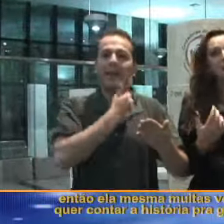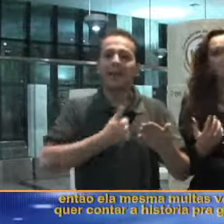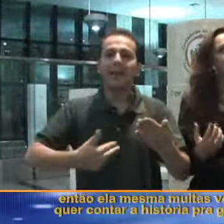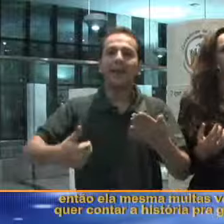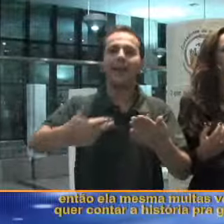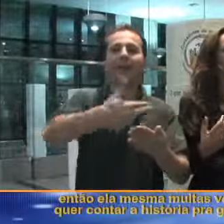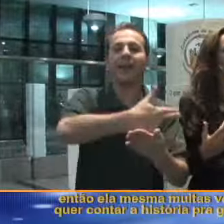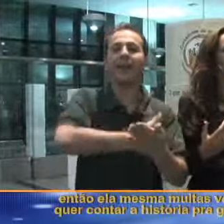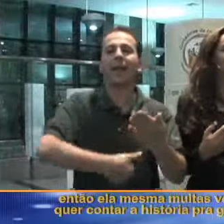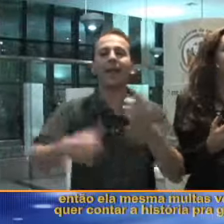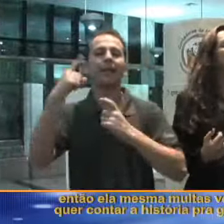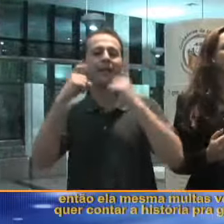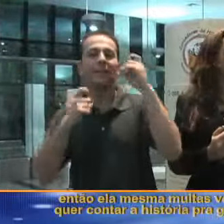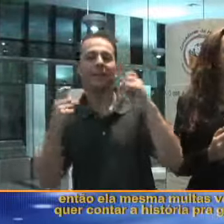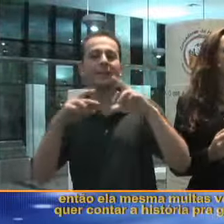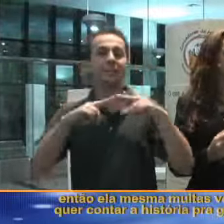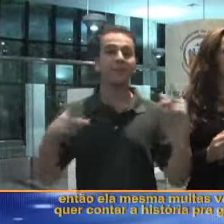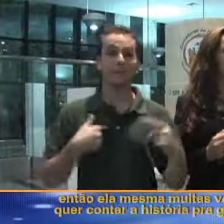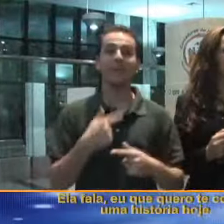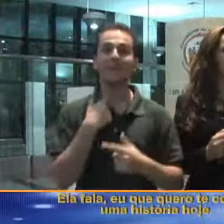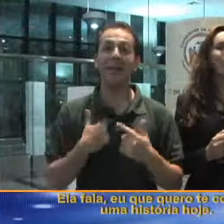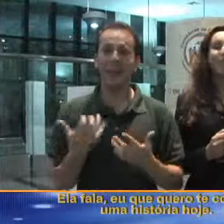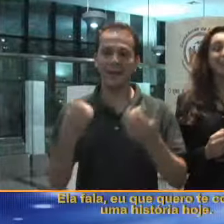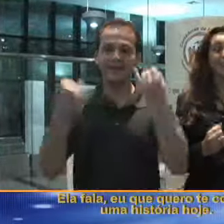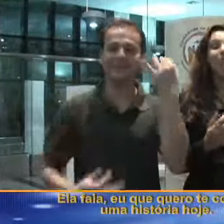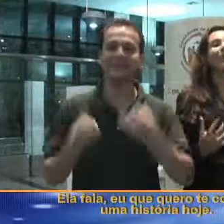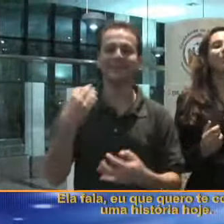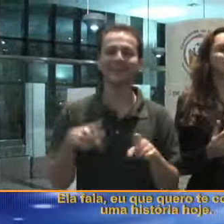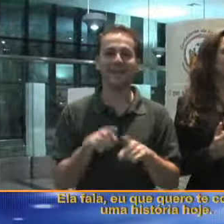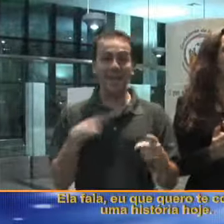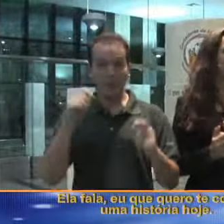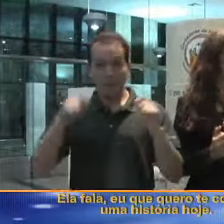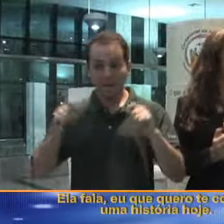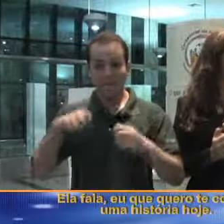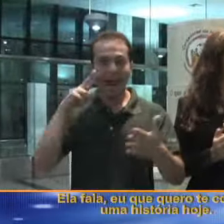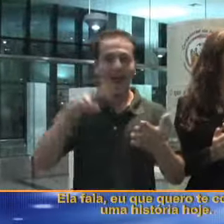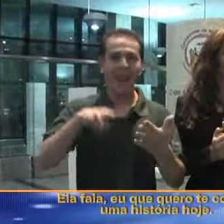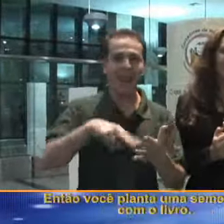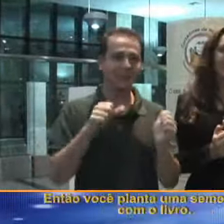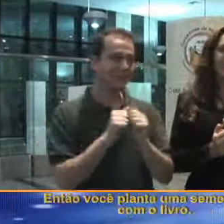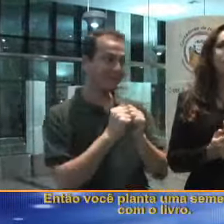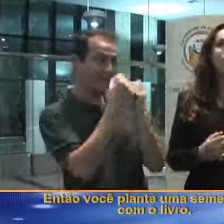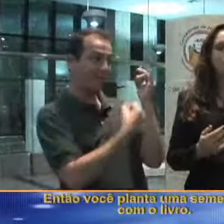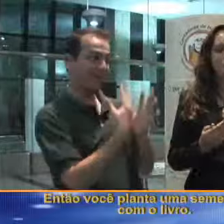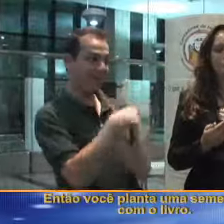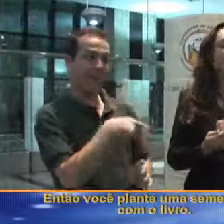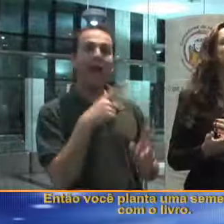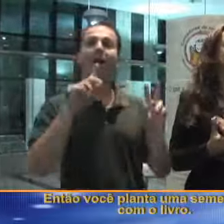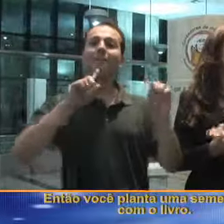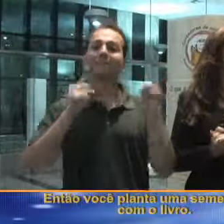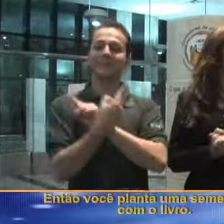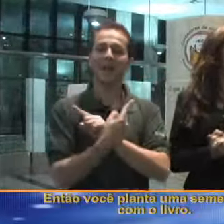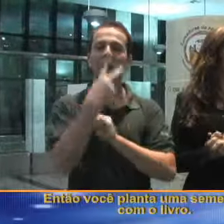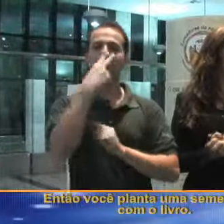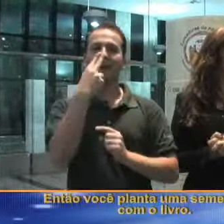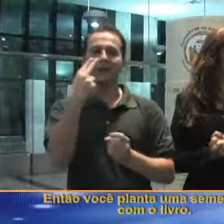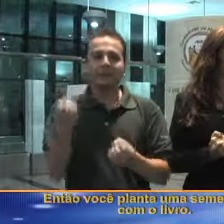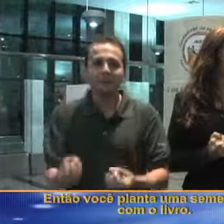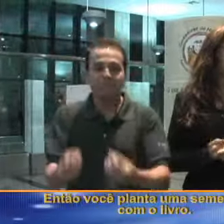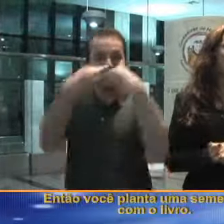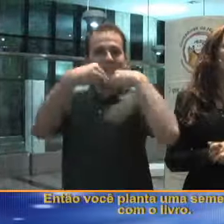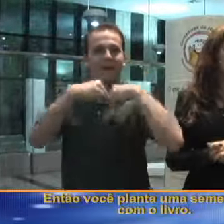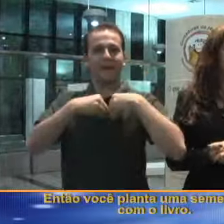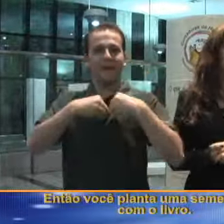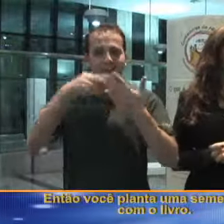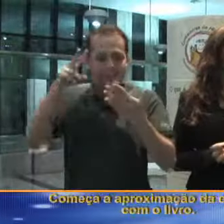Então, ela mesma, muitas vezes, ela quer contar uma história para a gente. Ela fala, eu que quero te contar uma história hoje. Então, você planta uma semente ali